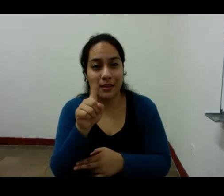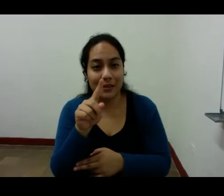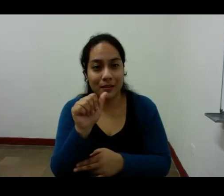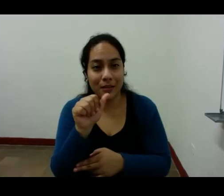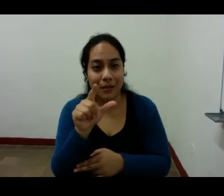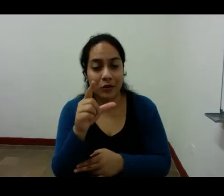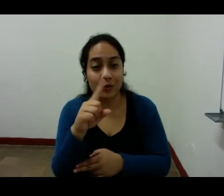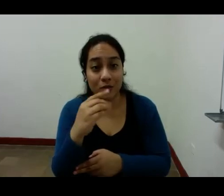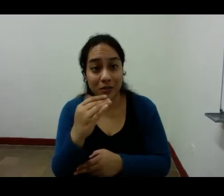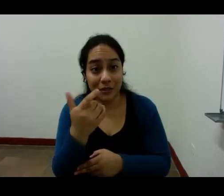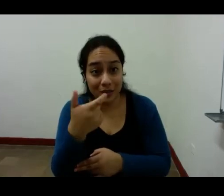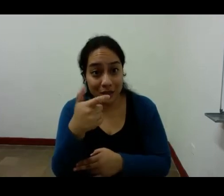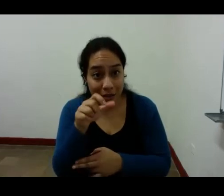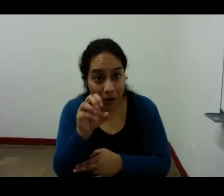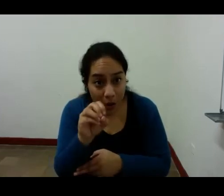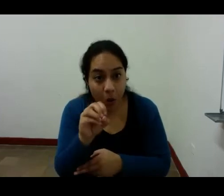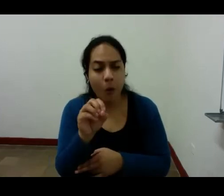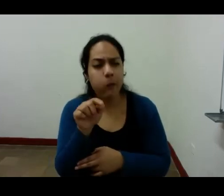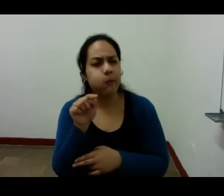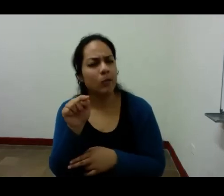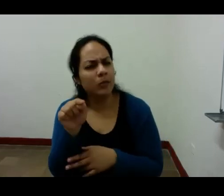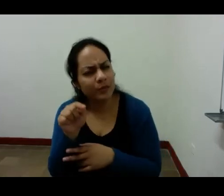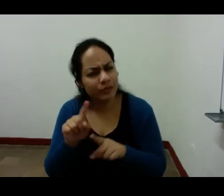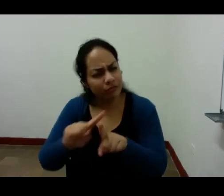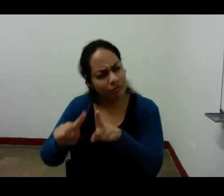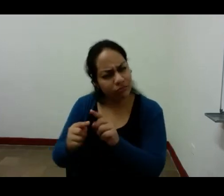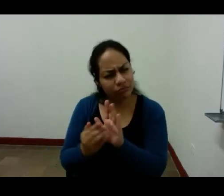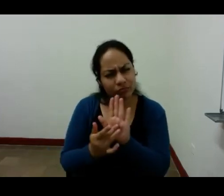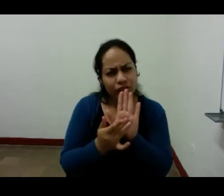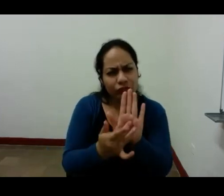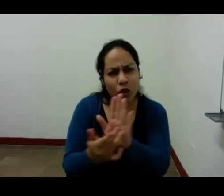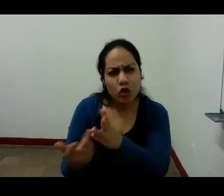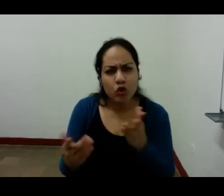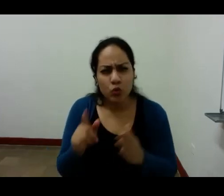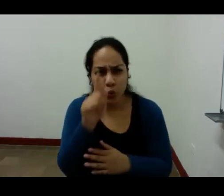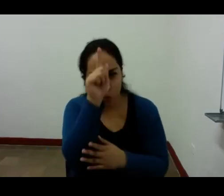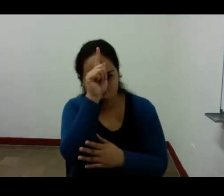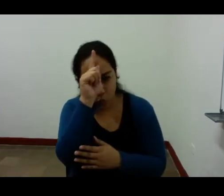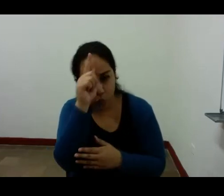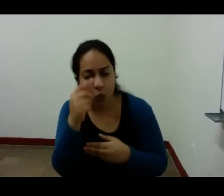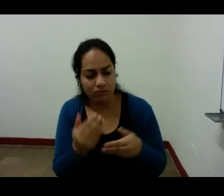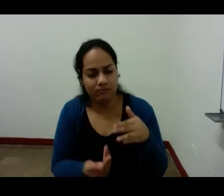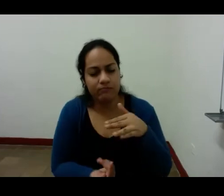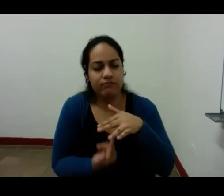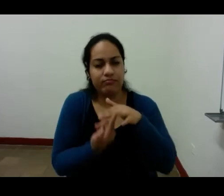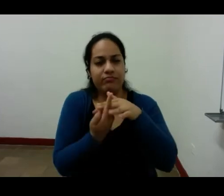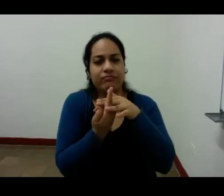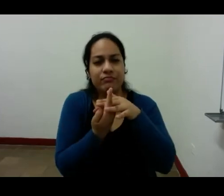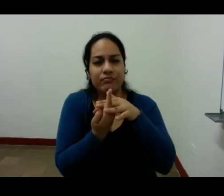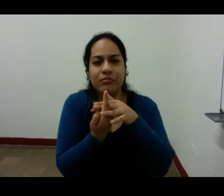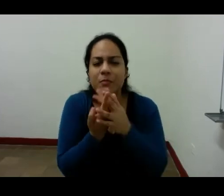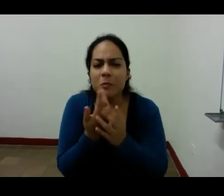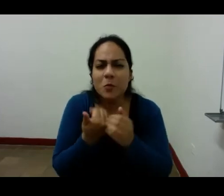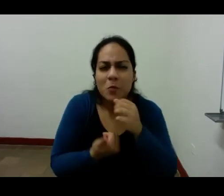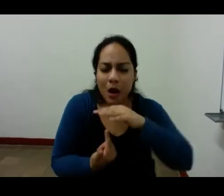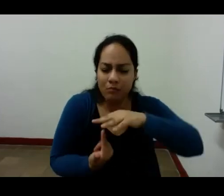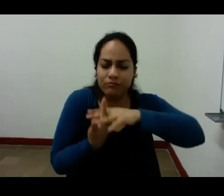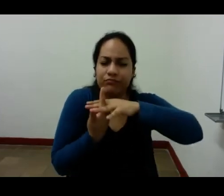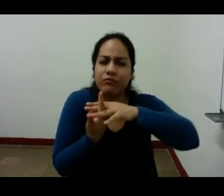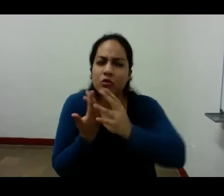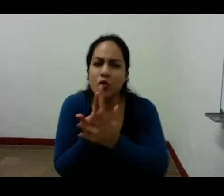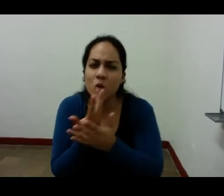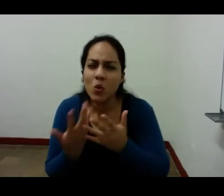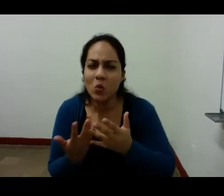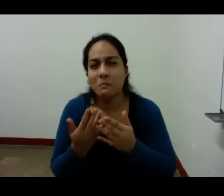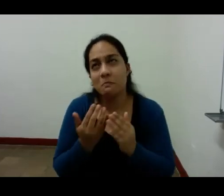alguna manera de manera embrionaria el nacimiento de los heterónimos